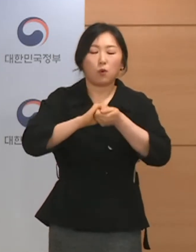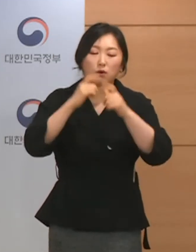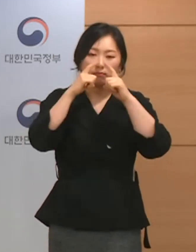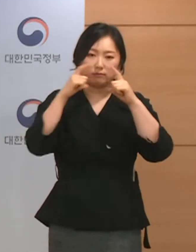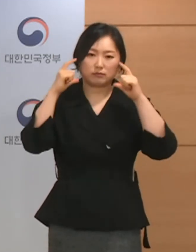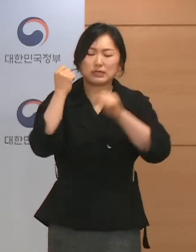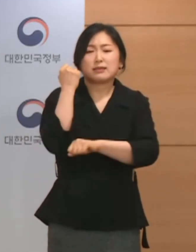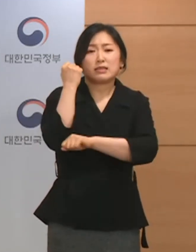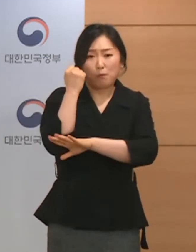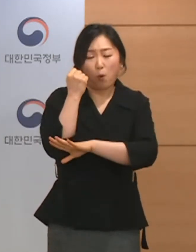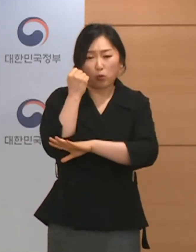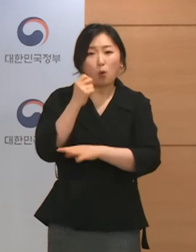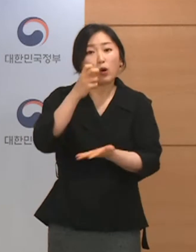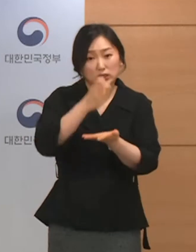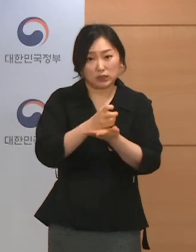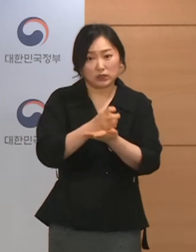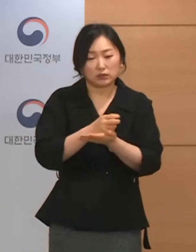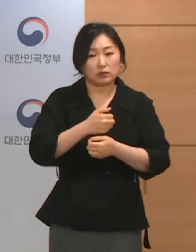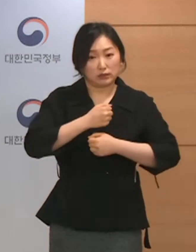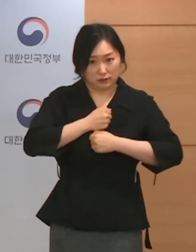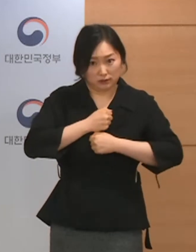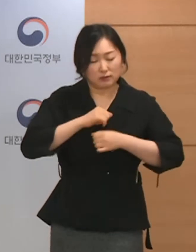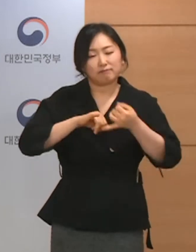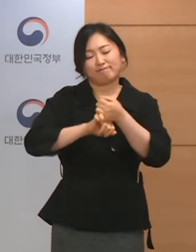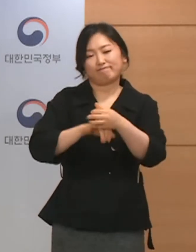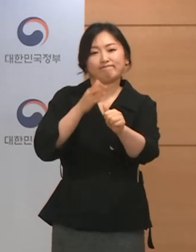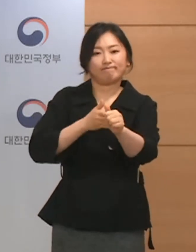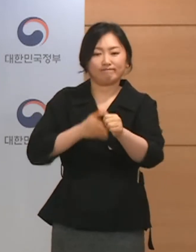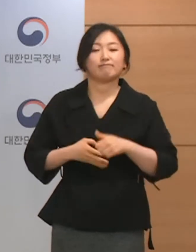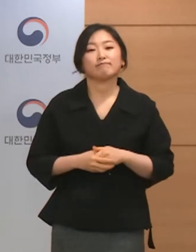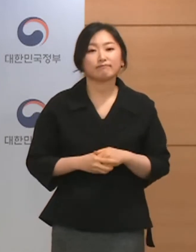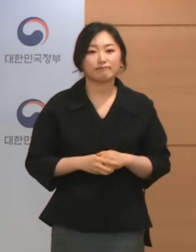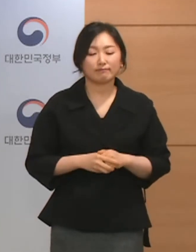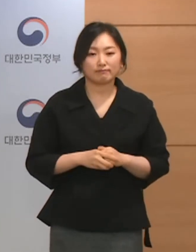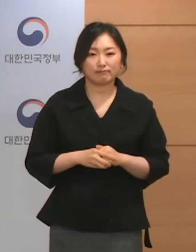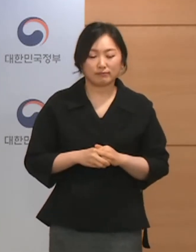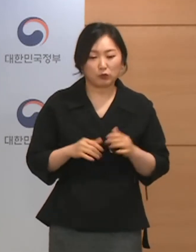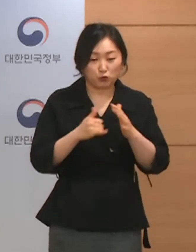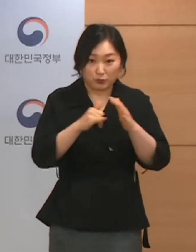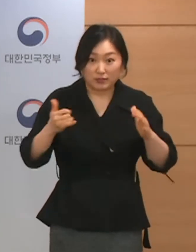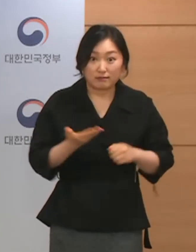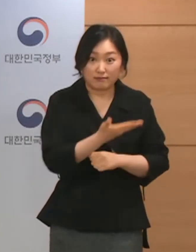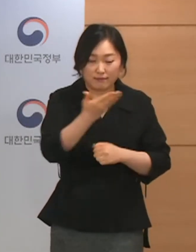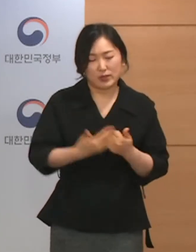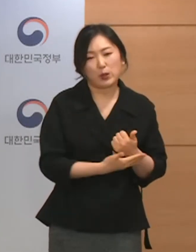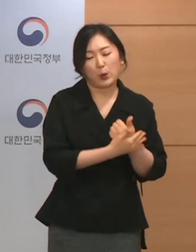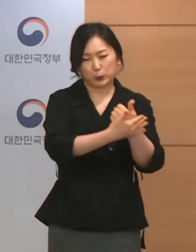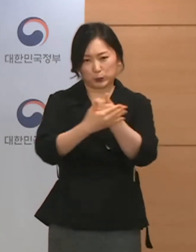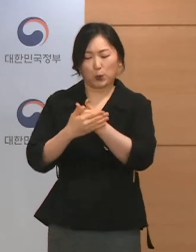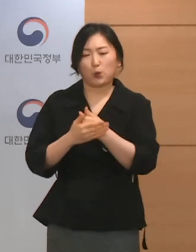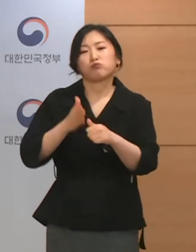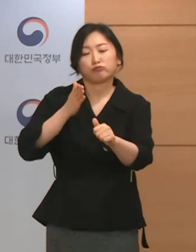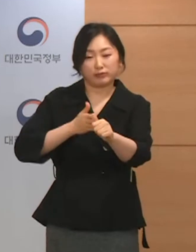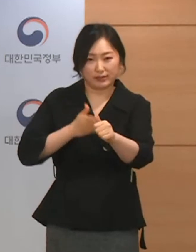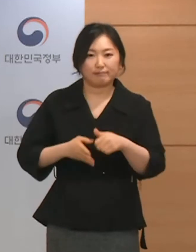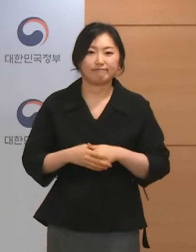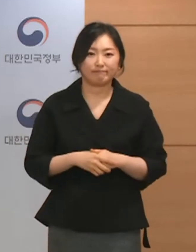원칙이며 이를 반드시 지켜주시기 바랍니다. 국민 여러분의 많은 협조를 부탁드립니다.